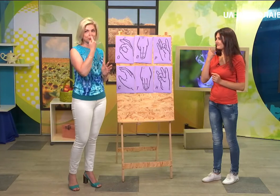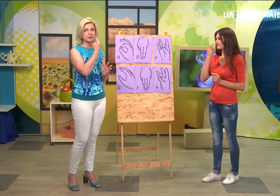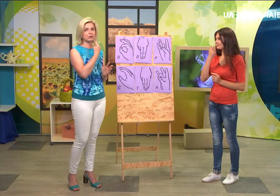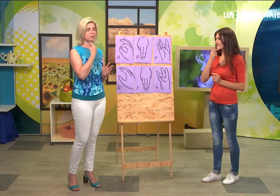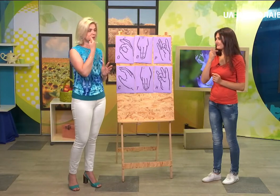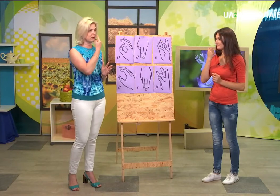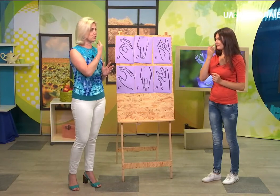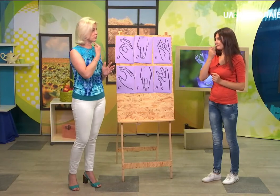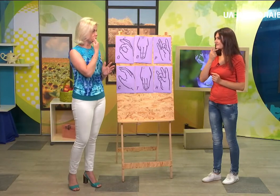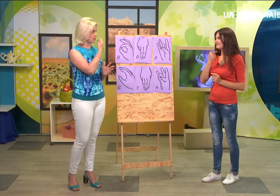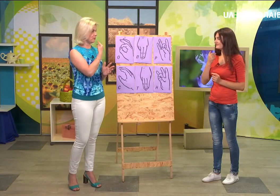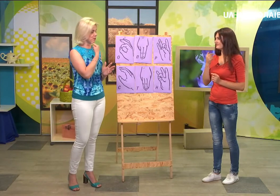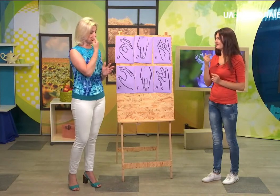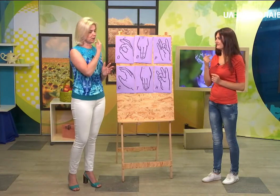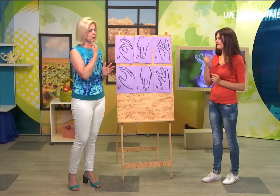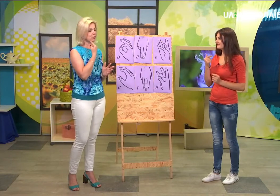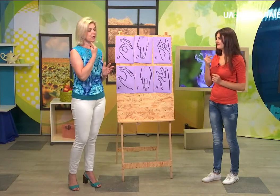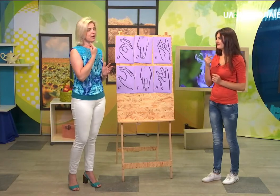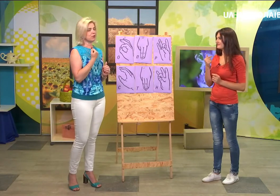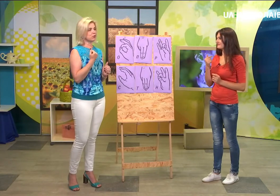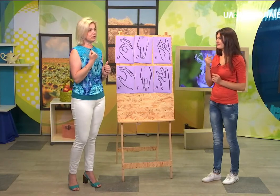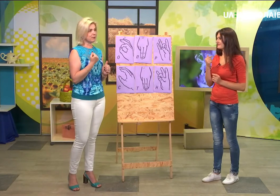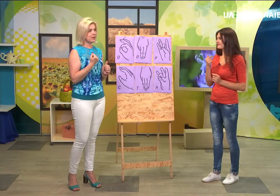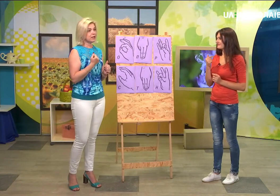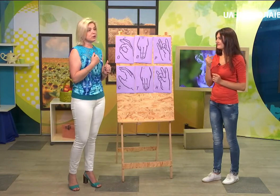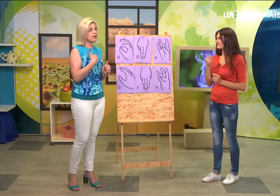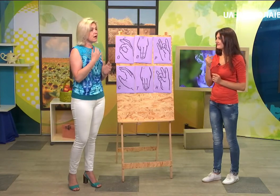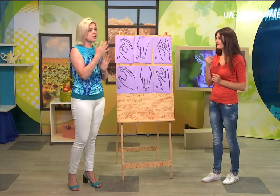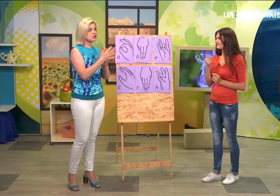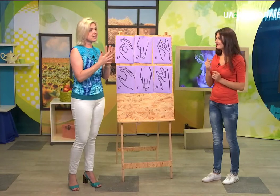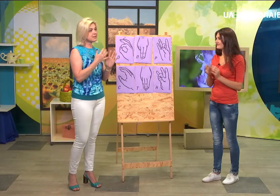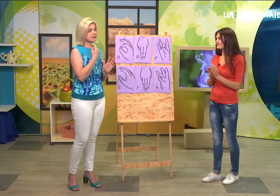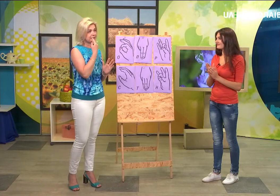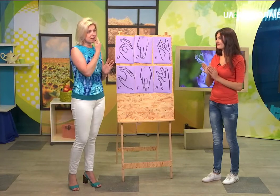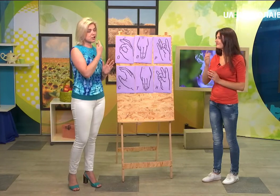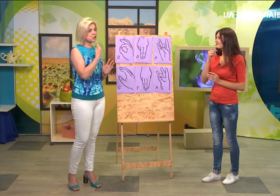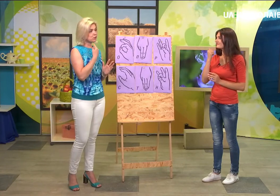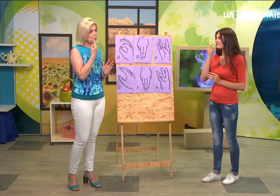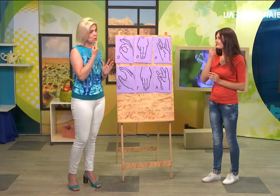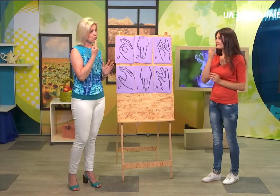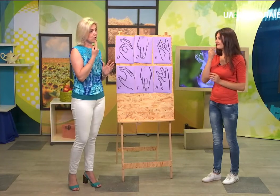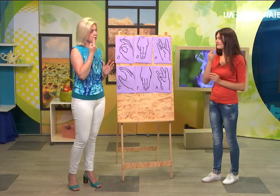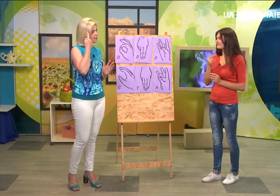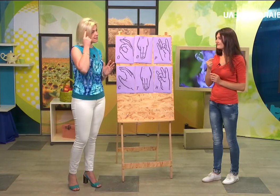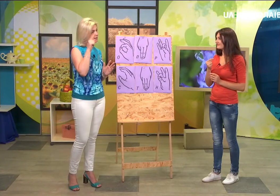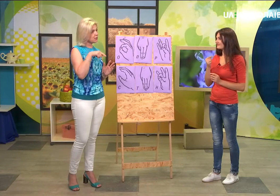ну, отак обводимо, то я жести, жестову мову знаю